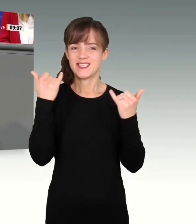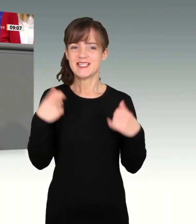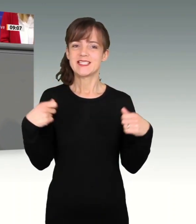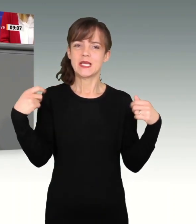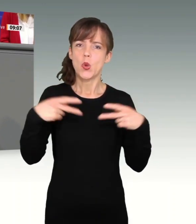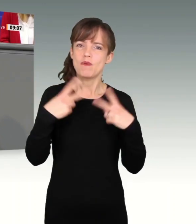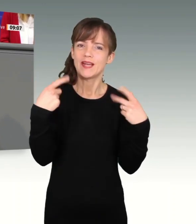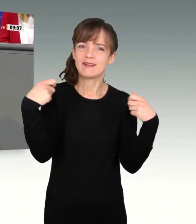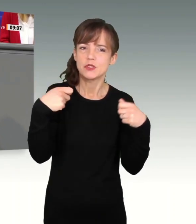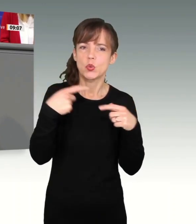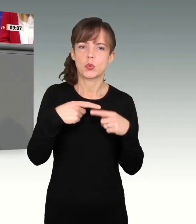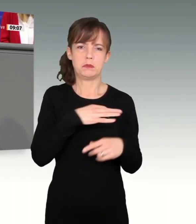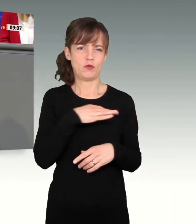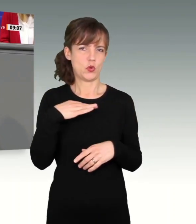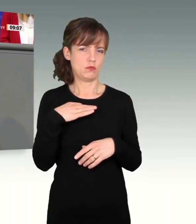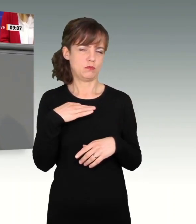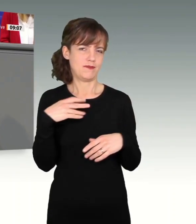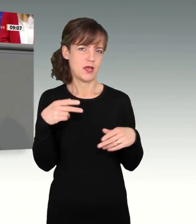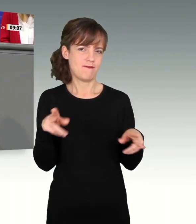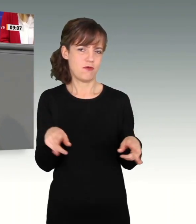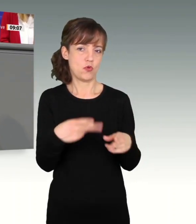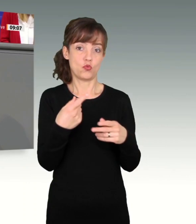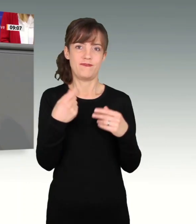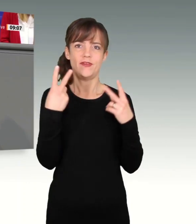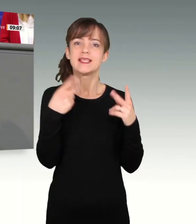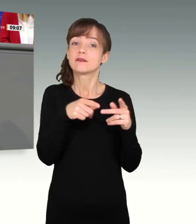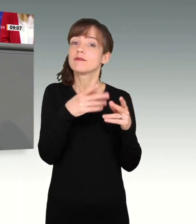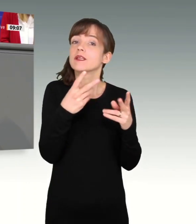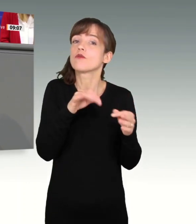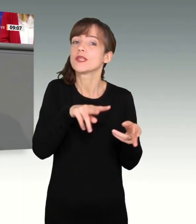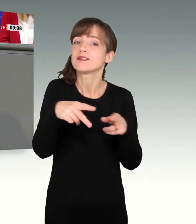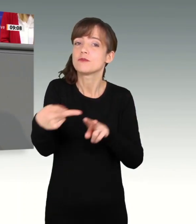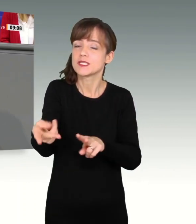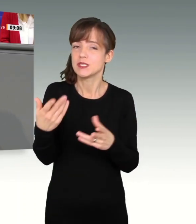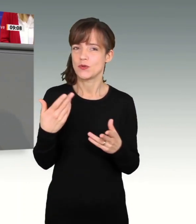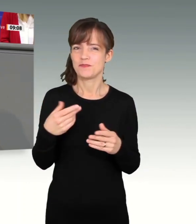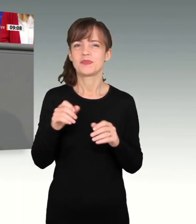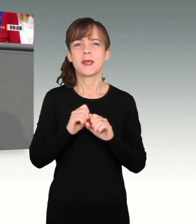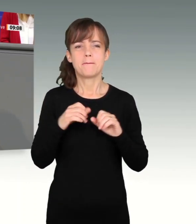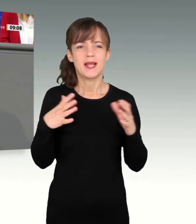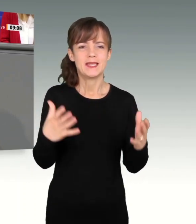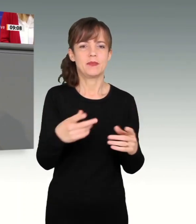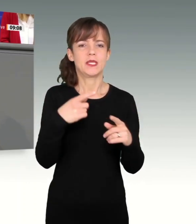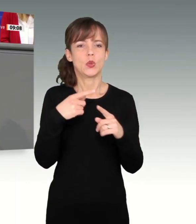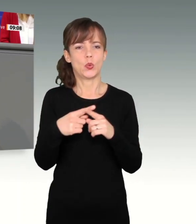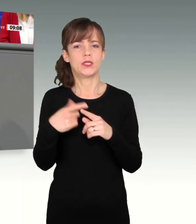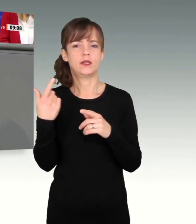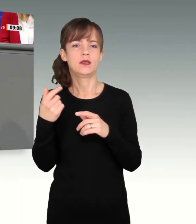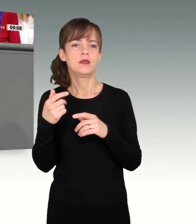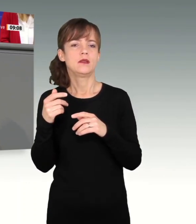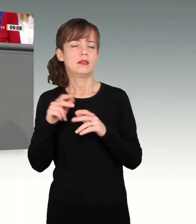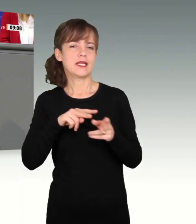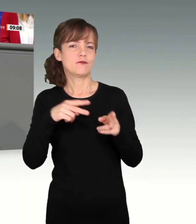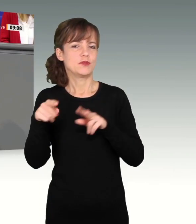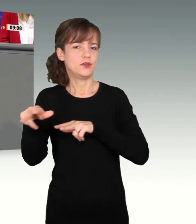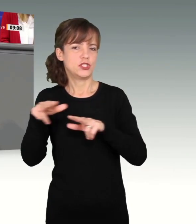die Transformation befördern, entscheidend. Dabei bedingen sich die Bekämpfung der Pandemie und die Transformation der Wirtschaft geradezu.